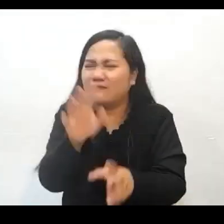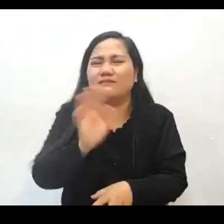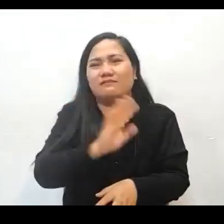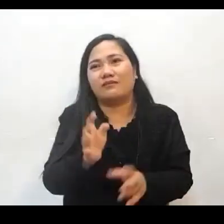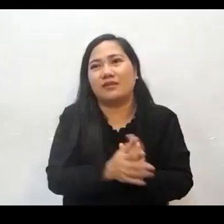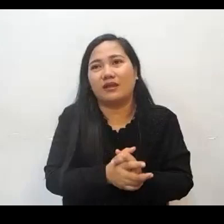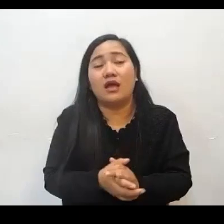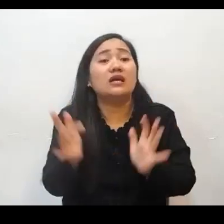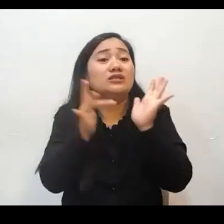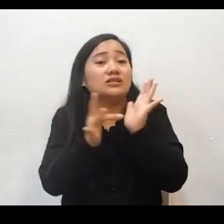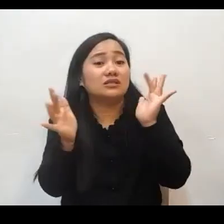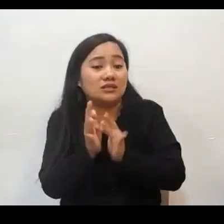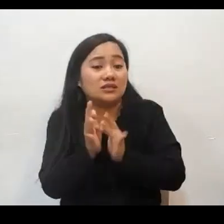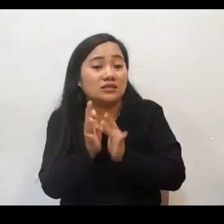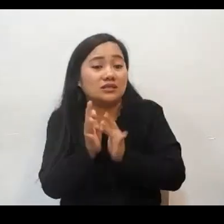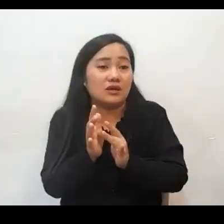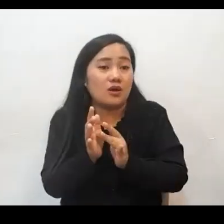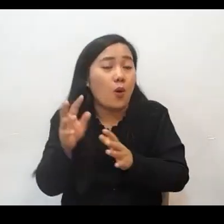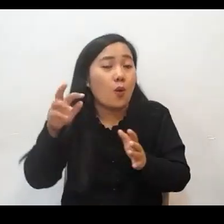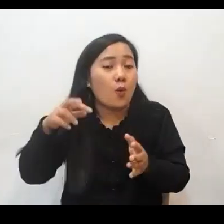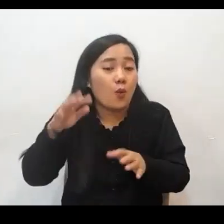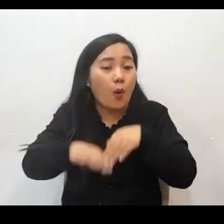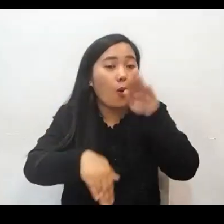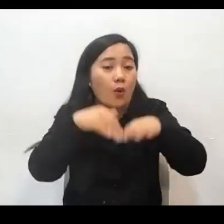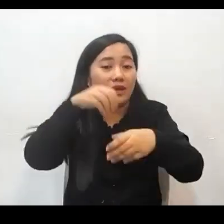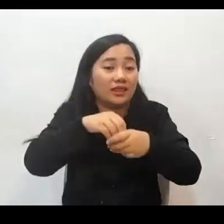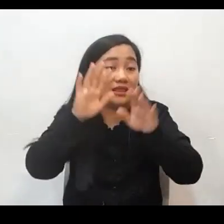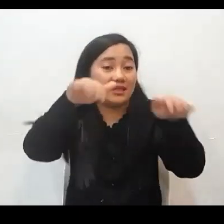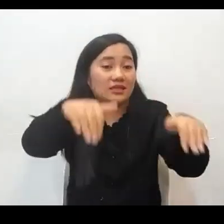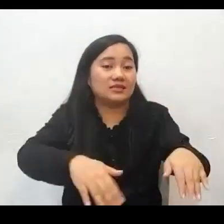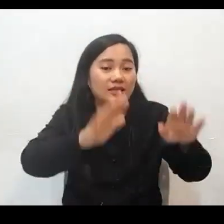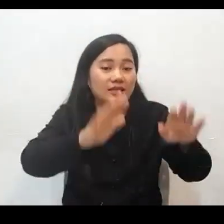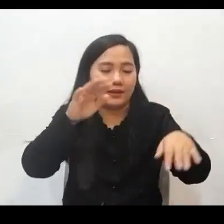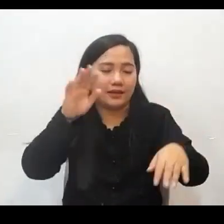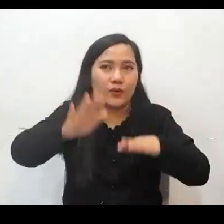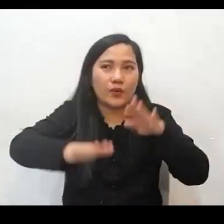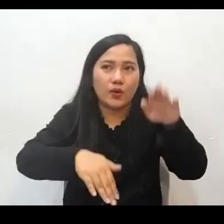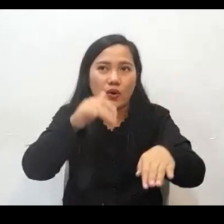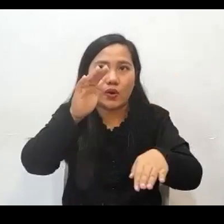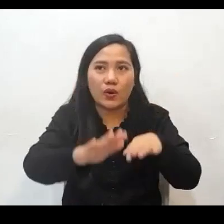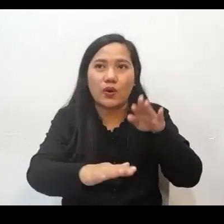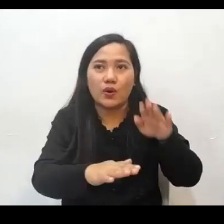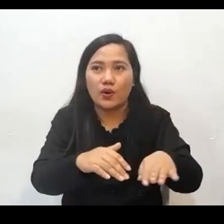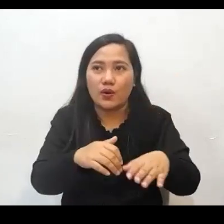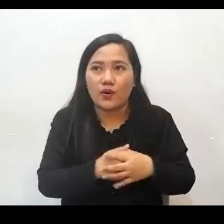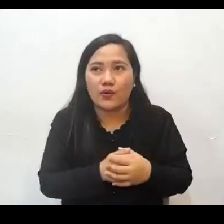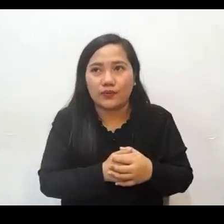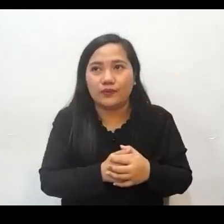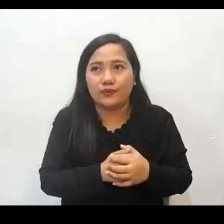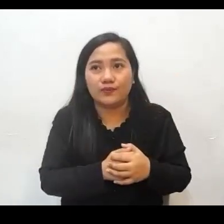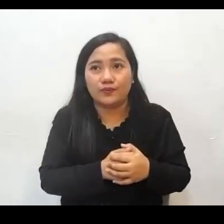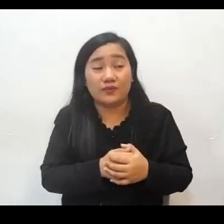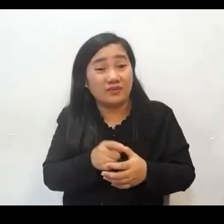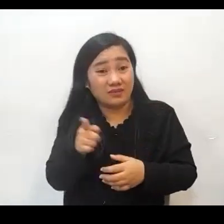live in the water, but in the sea, but the fish is not